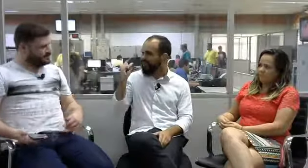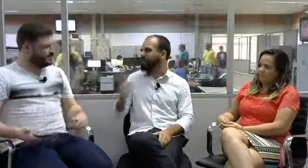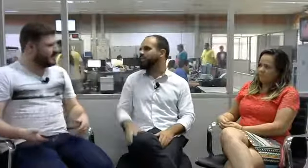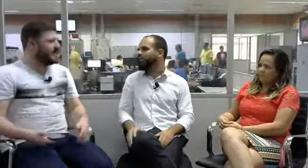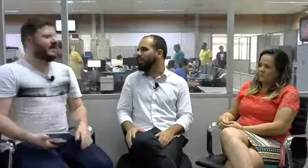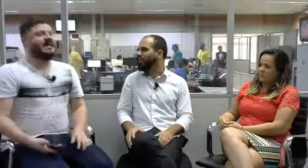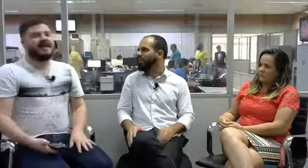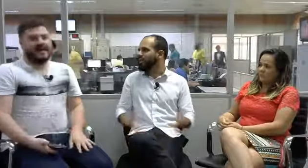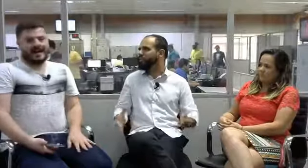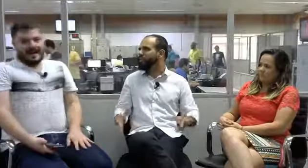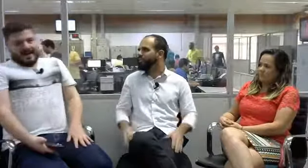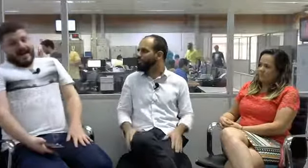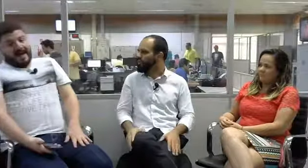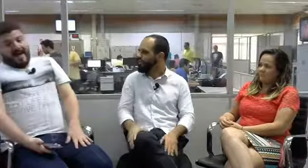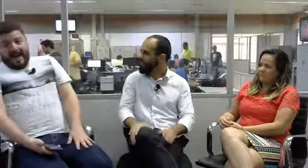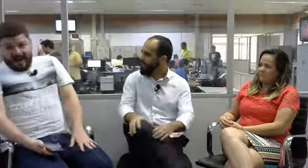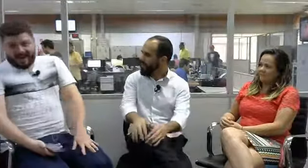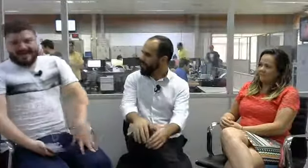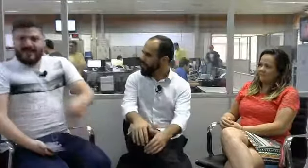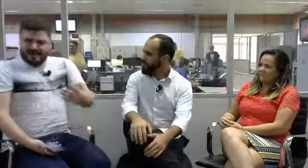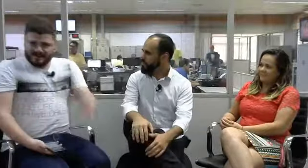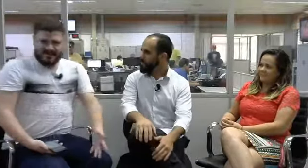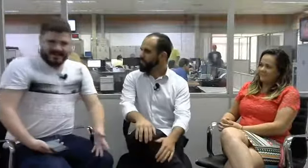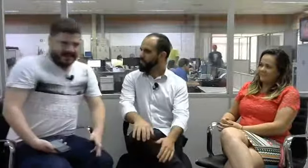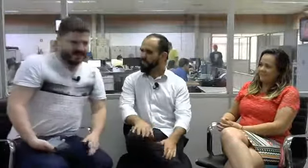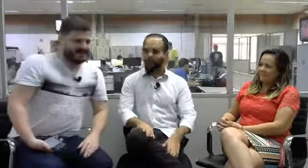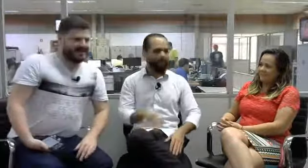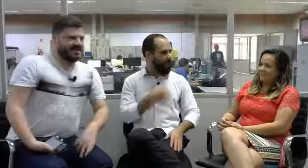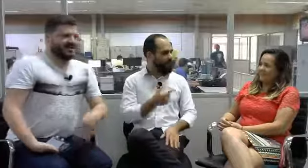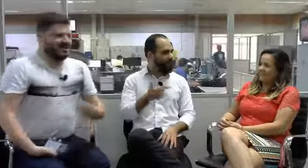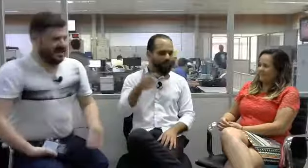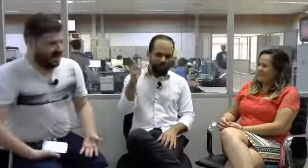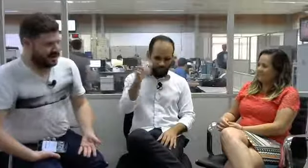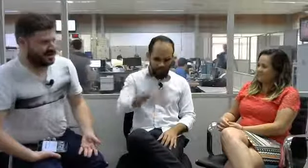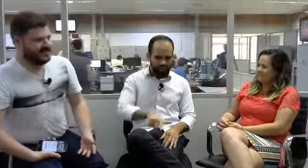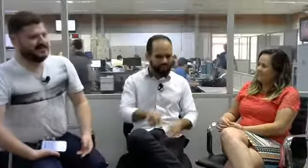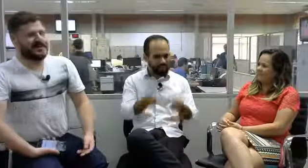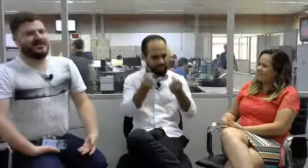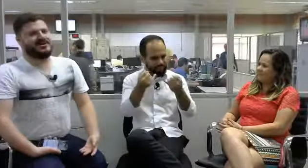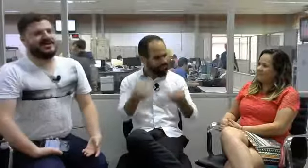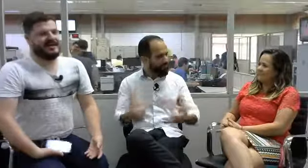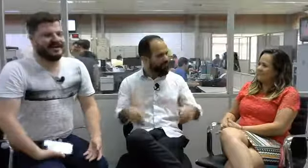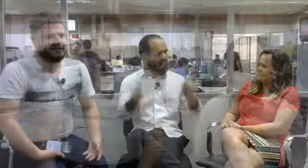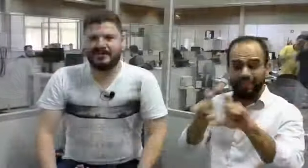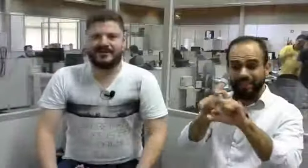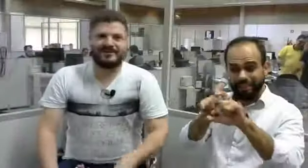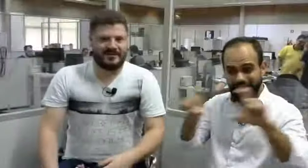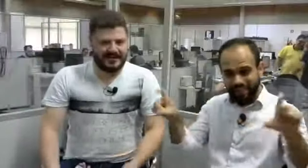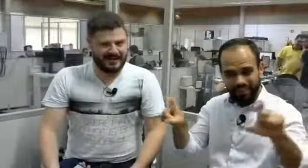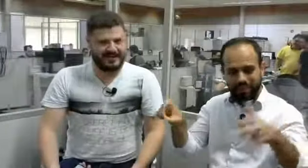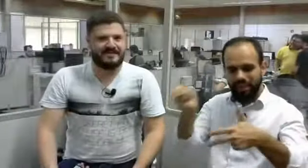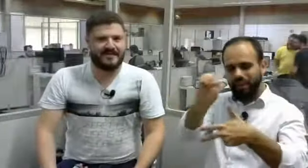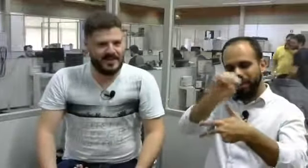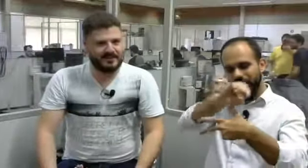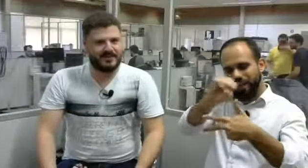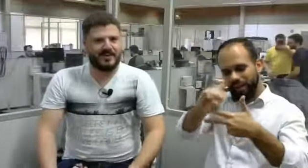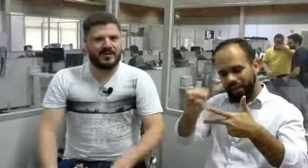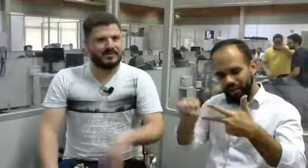audição e é deficiente auditiva. É, então, mais uma vez, a gente lembra que o tema do Enem veio numa hora muito